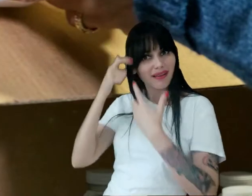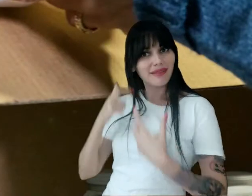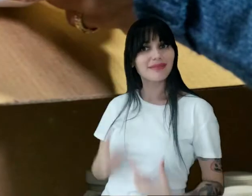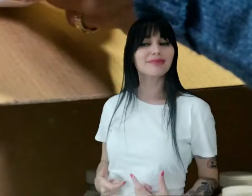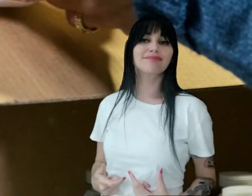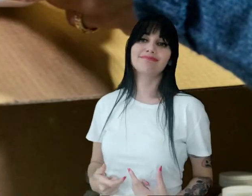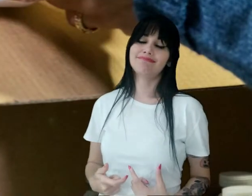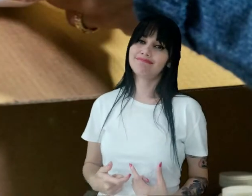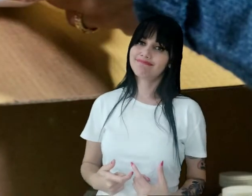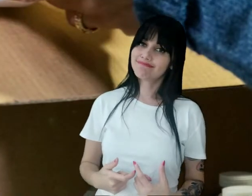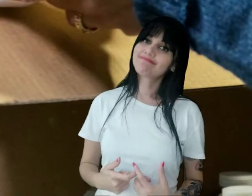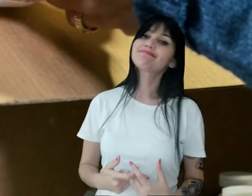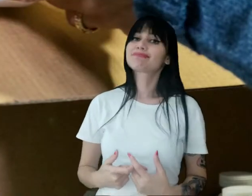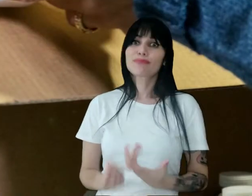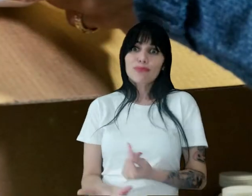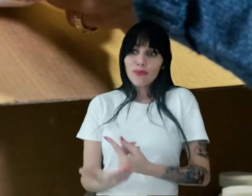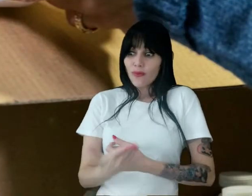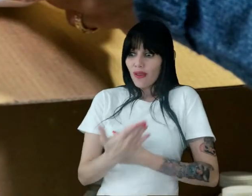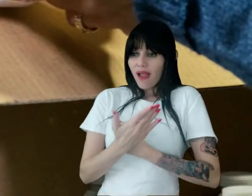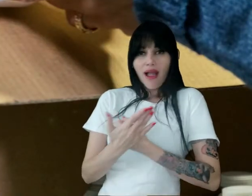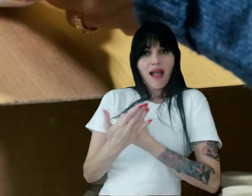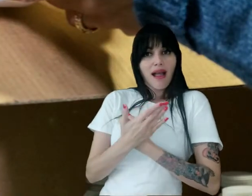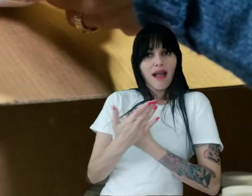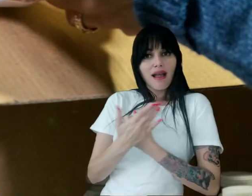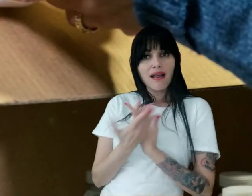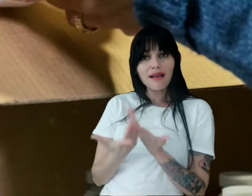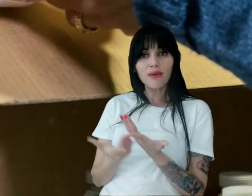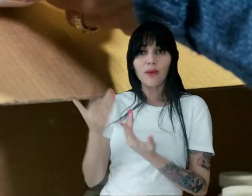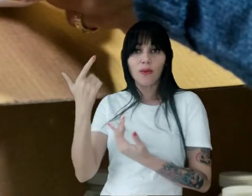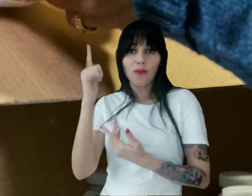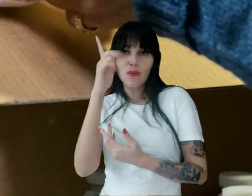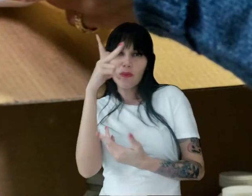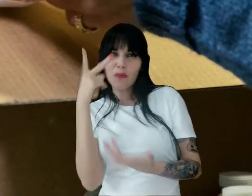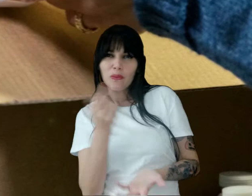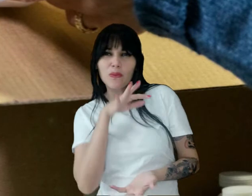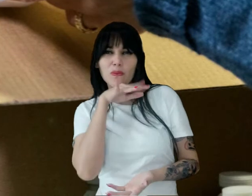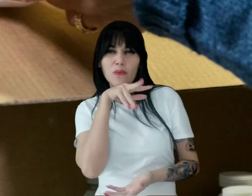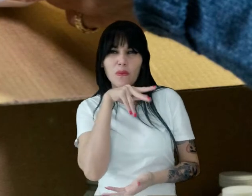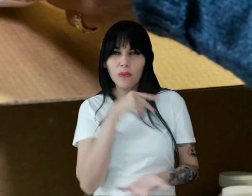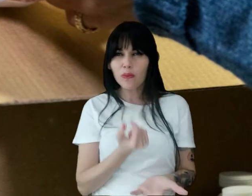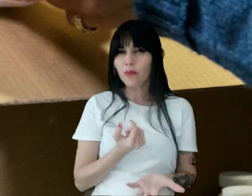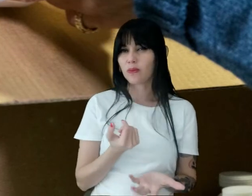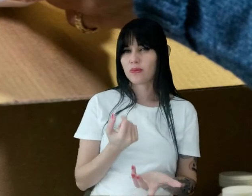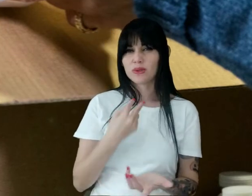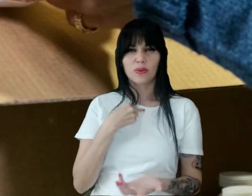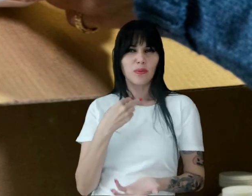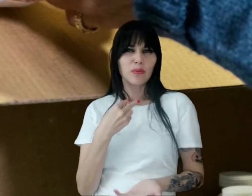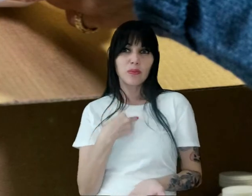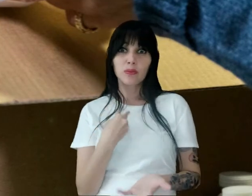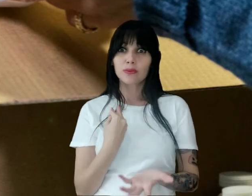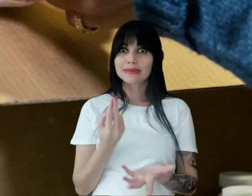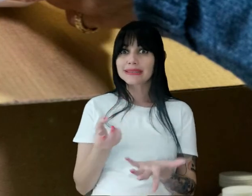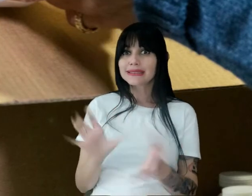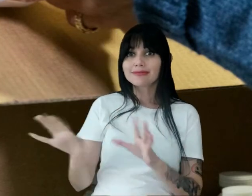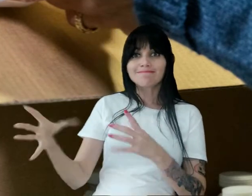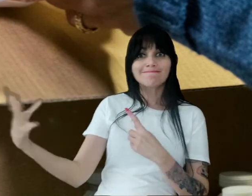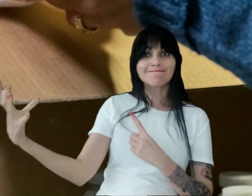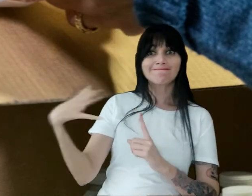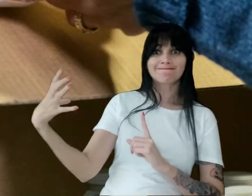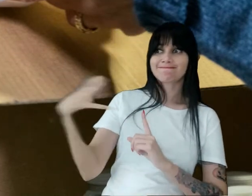imunizando Contra o orgulho E egoísmo E atraindo assim As boas companhias